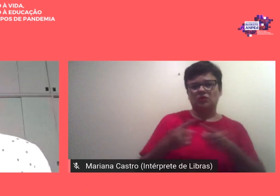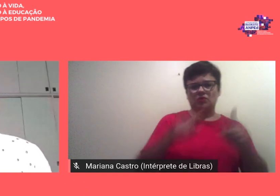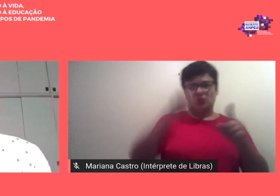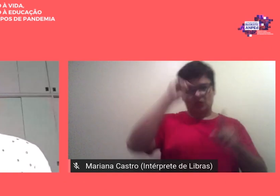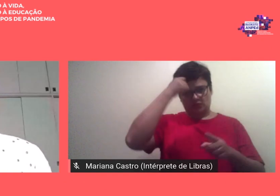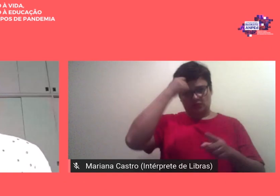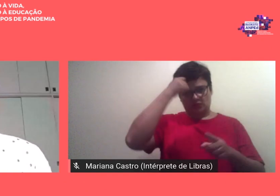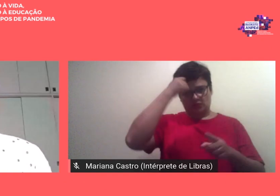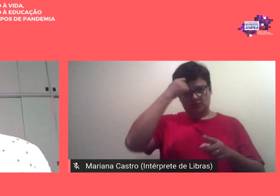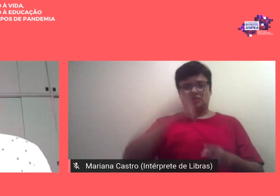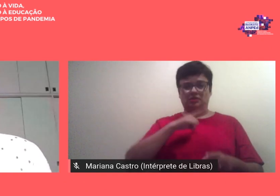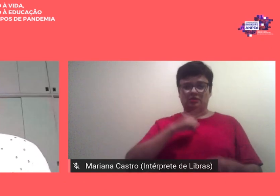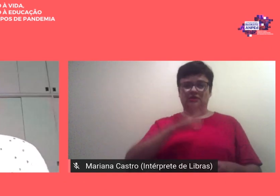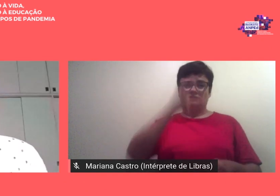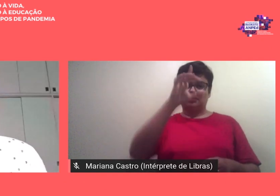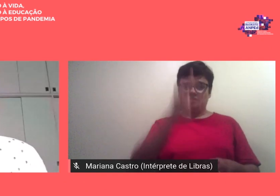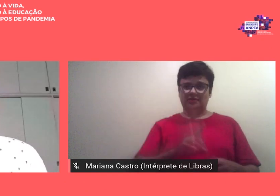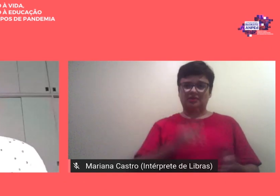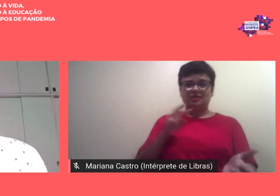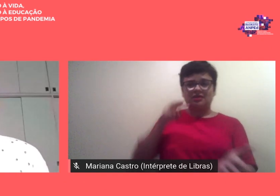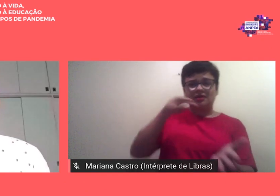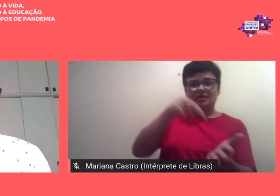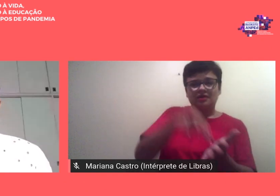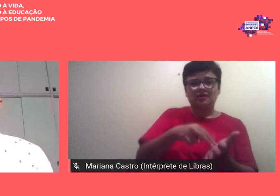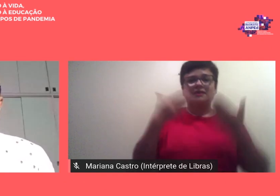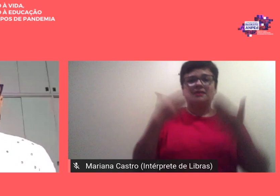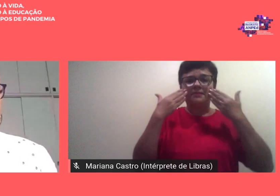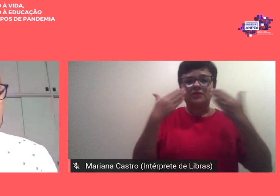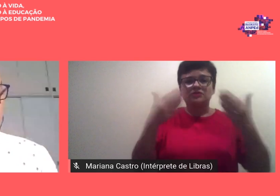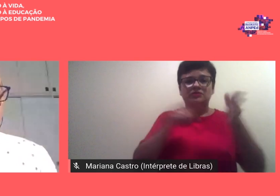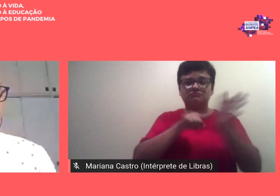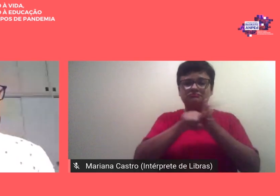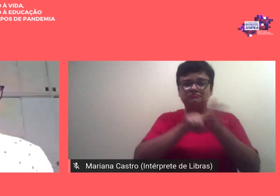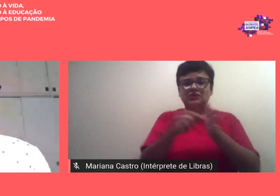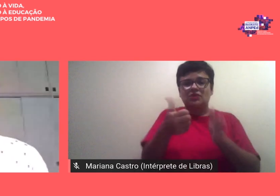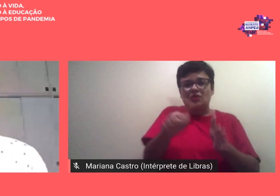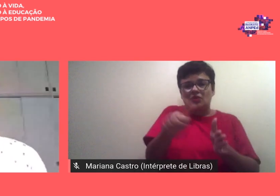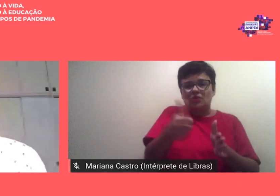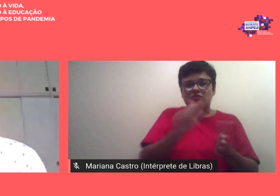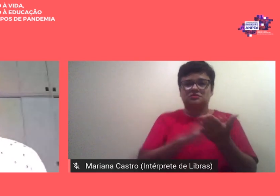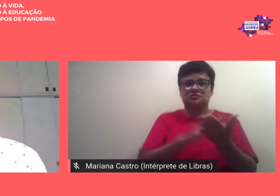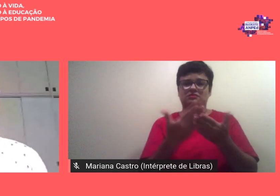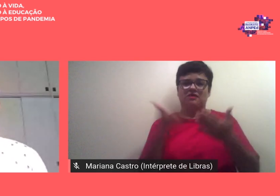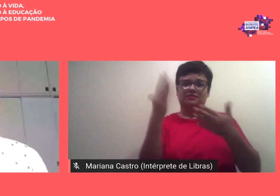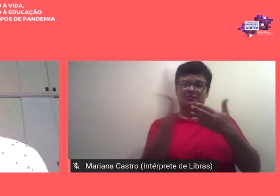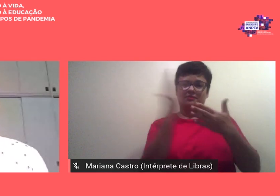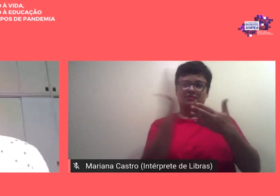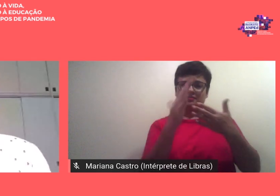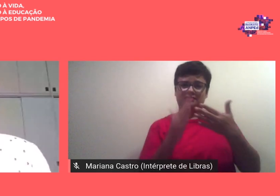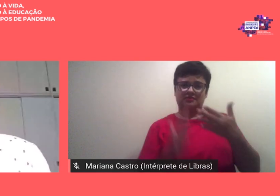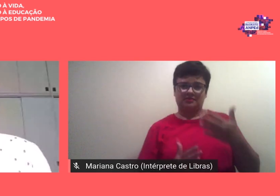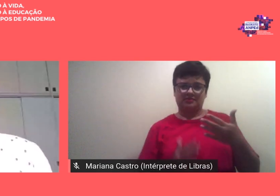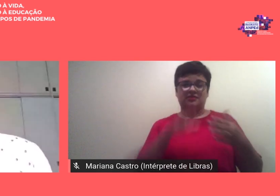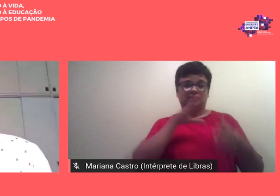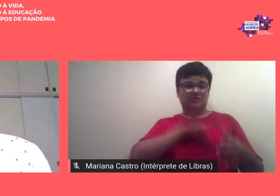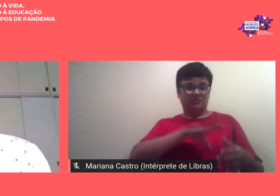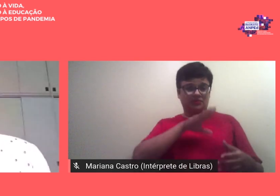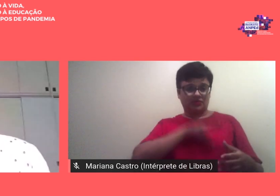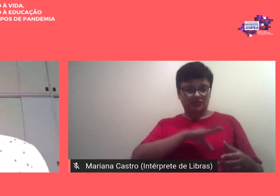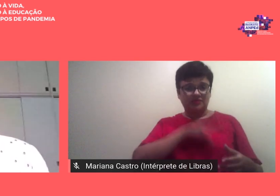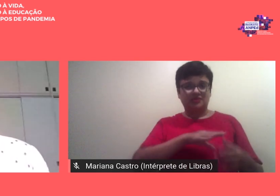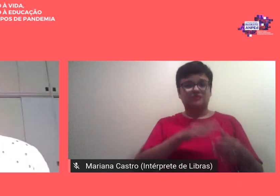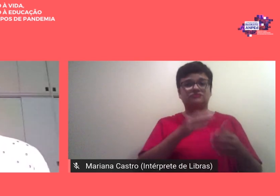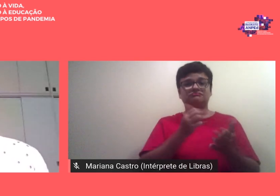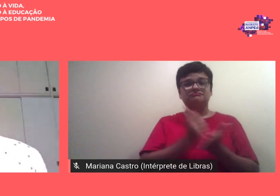apresentando suas pesquisas teve uma equipe de 11 tradutores intérpretes de língua de sinais e língua portuguesa dando um apoio